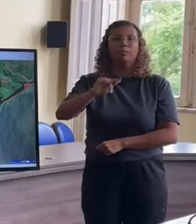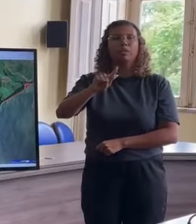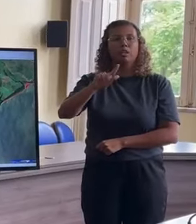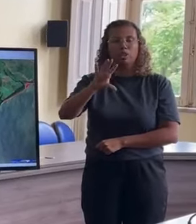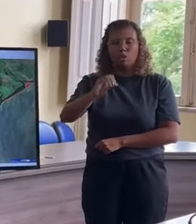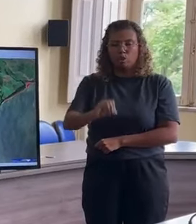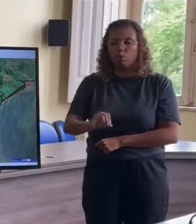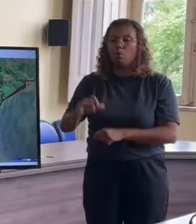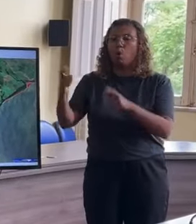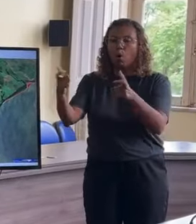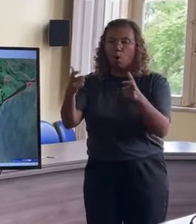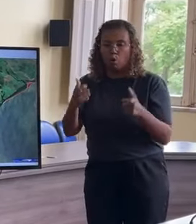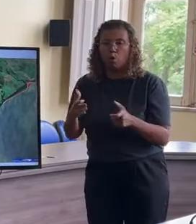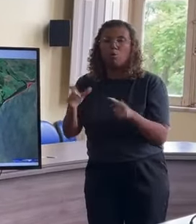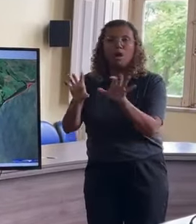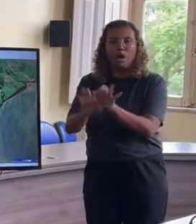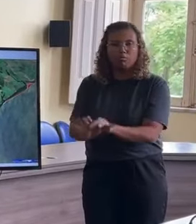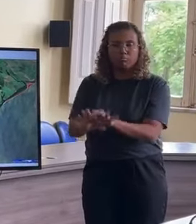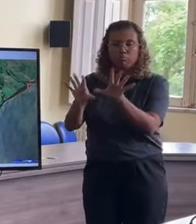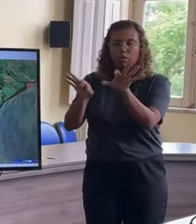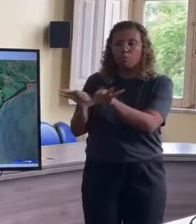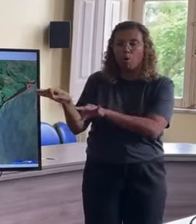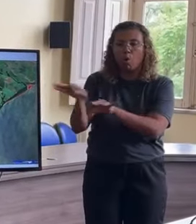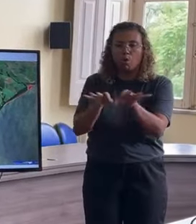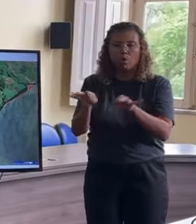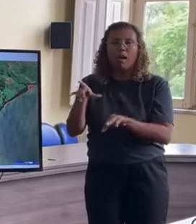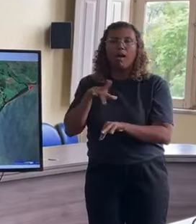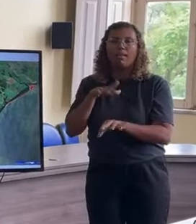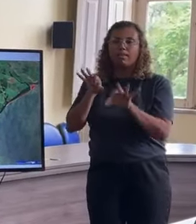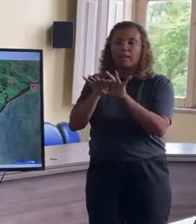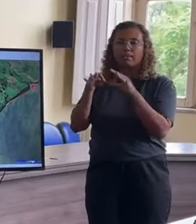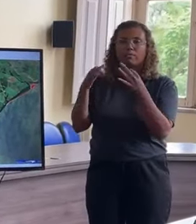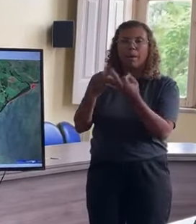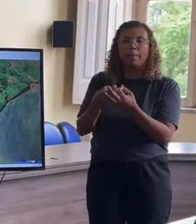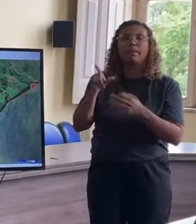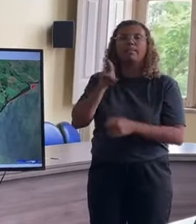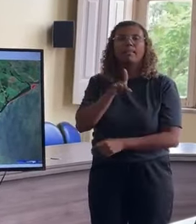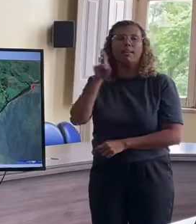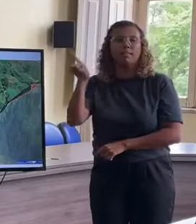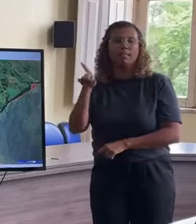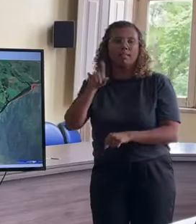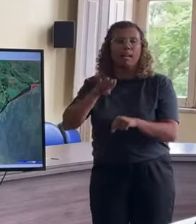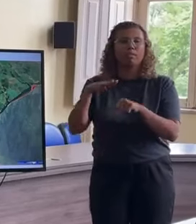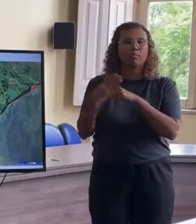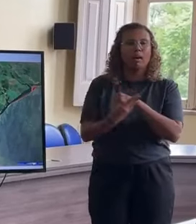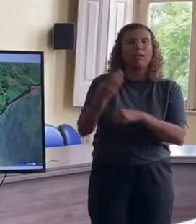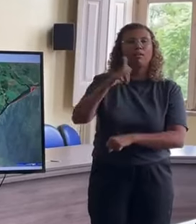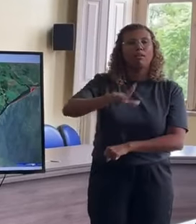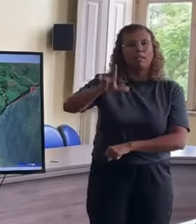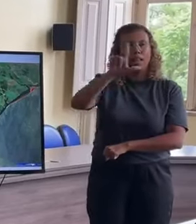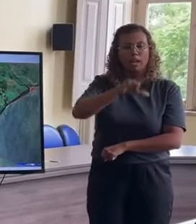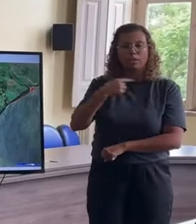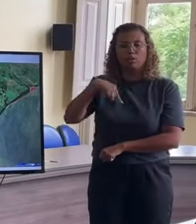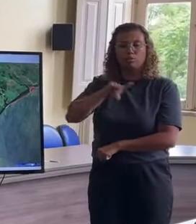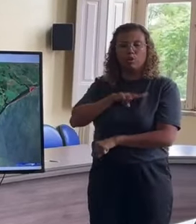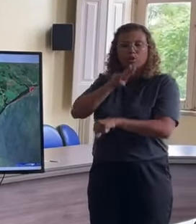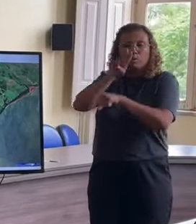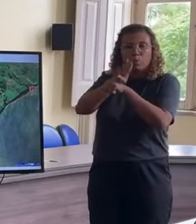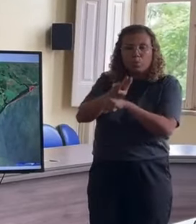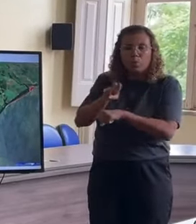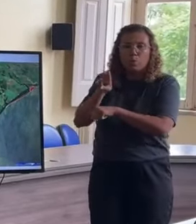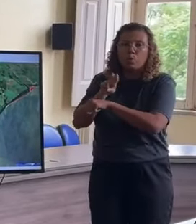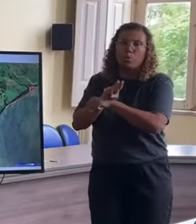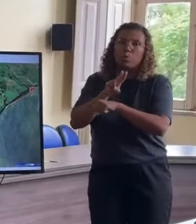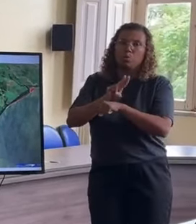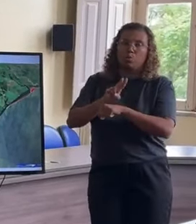E em todos esses abrigos nós temos as famílias, o abrigo do Laranjal nós estamos monitorando, se for